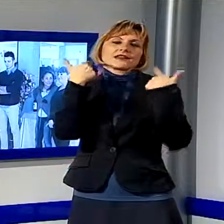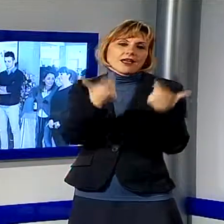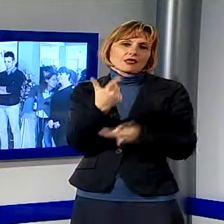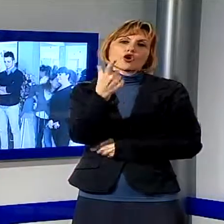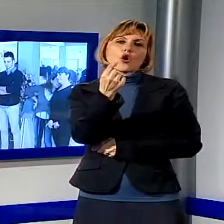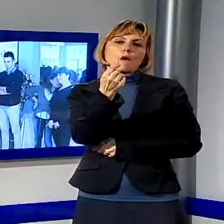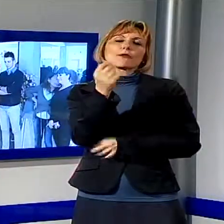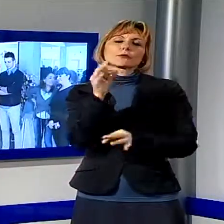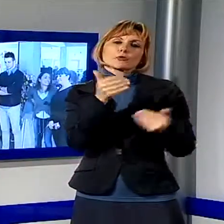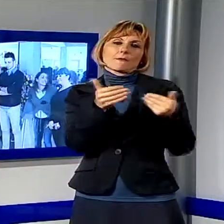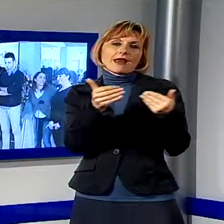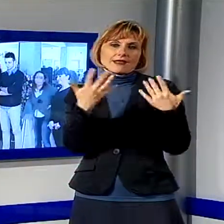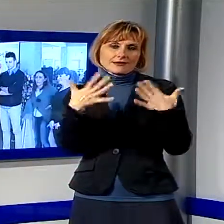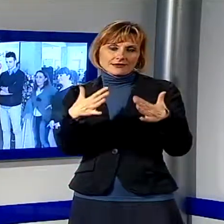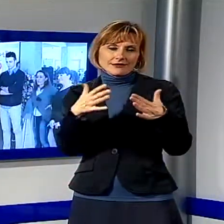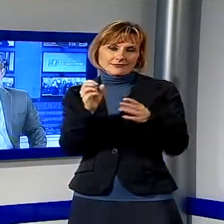Filomena.